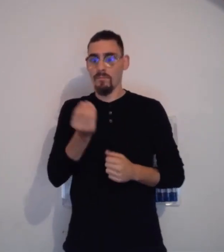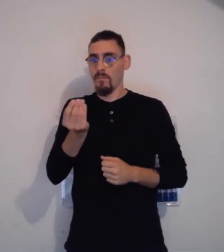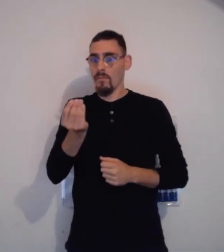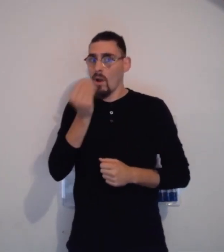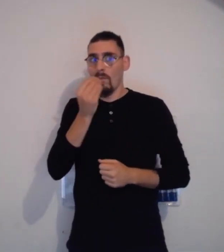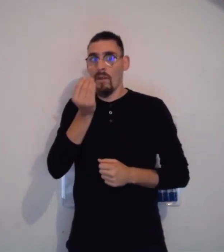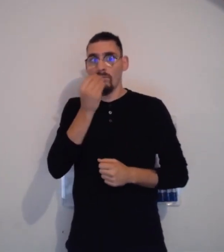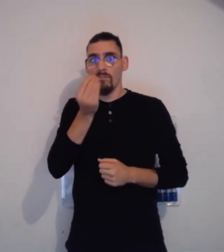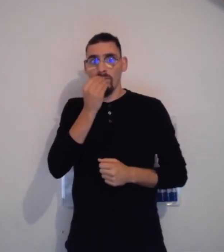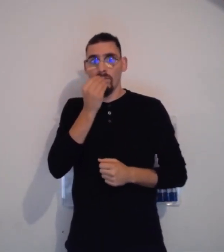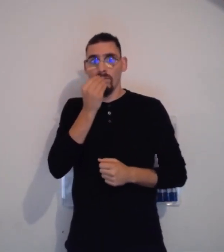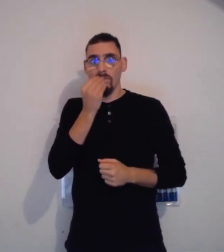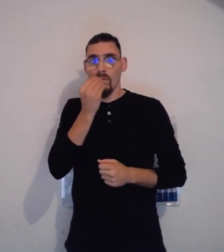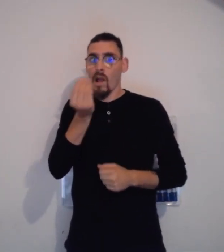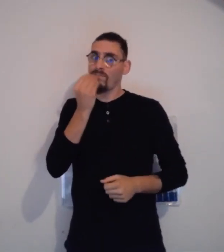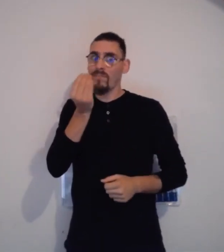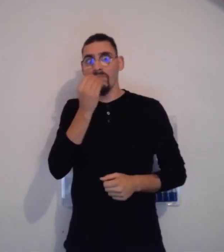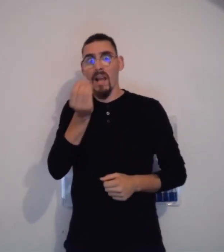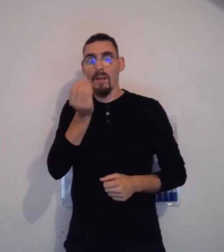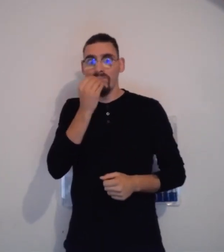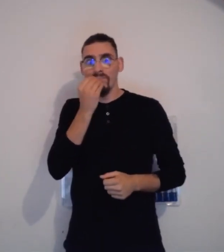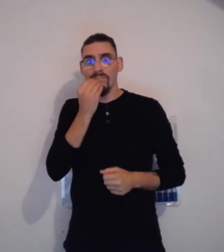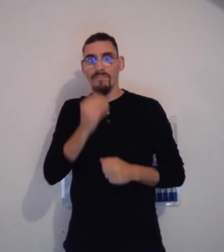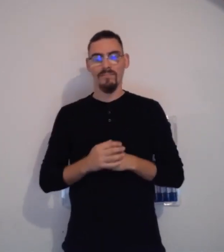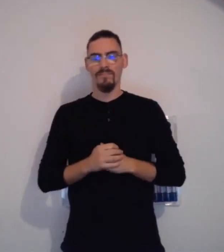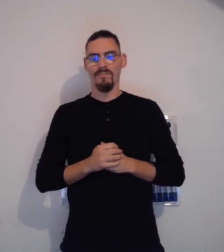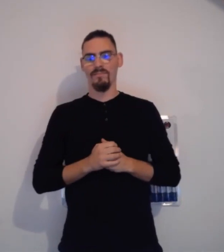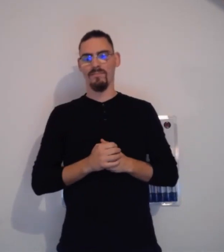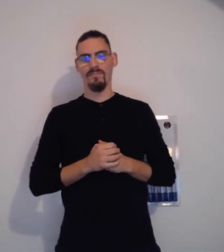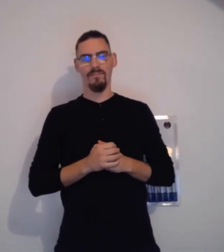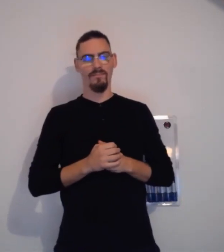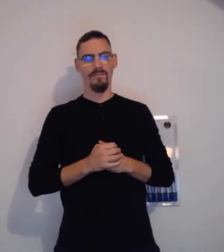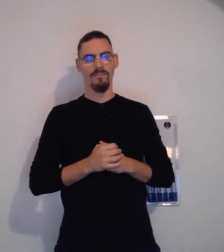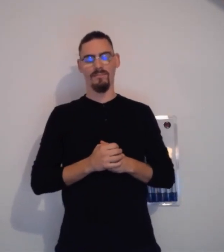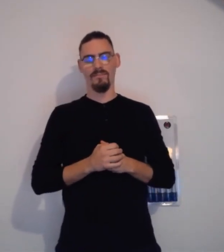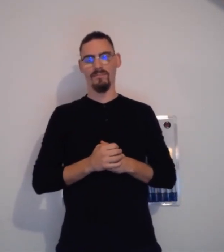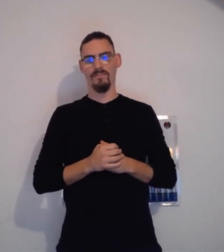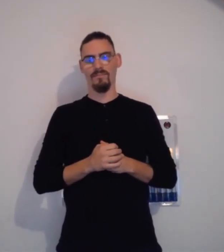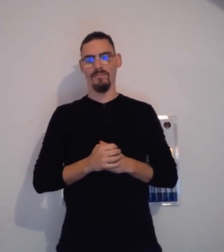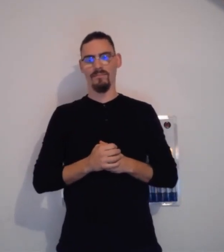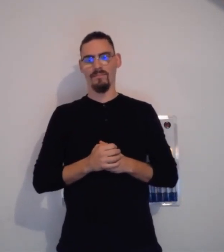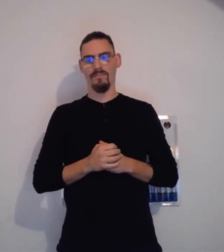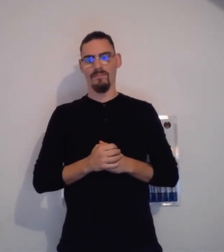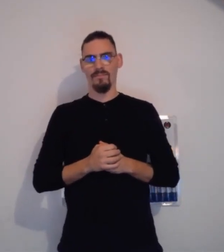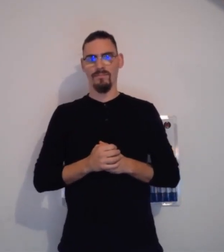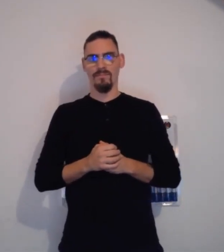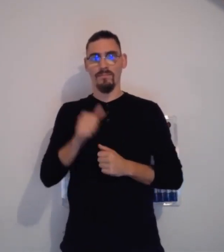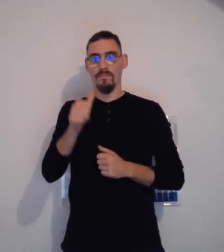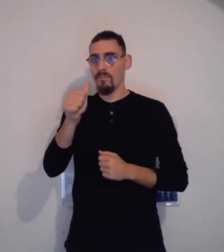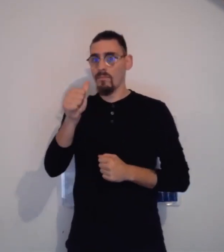» Le fait de mettre ma main devant la bouche, pour le signe « Manger ».